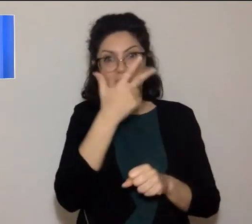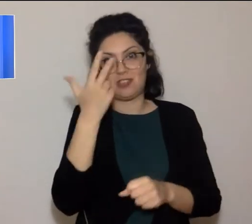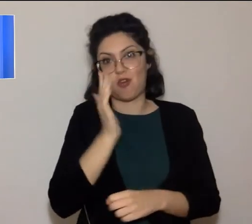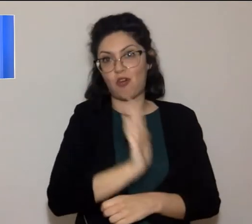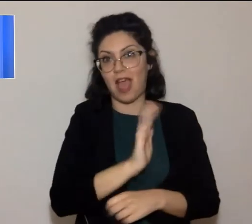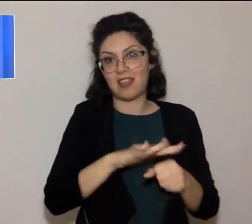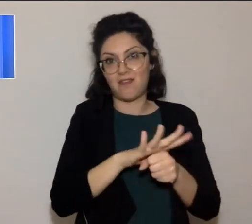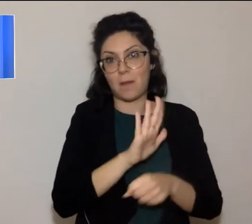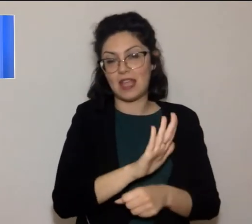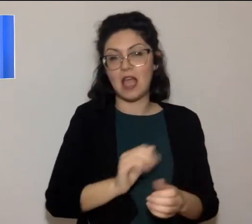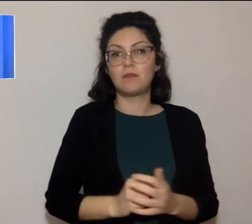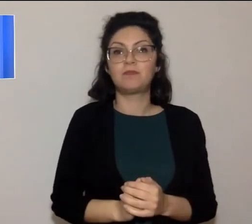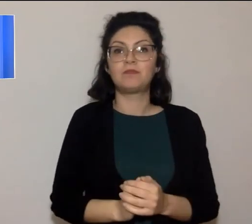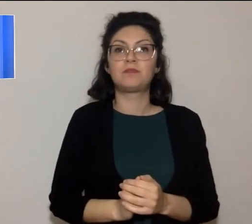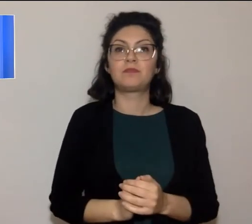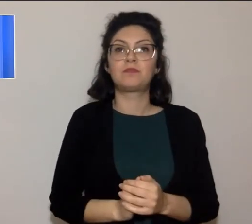famiglia.